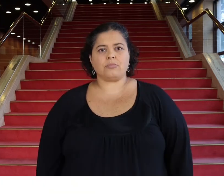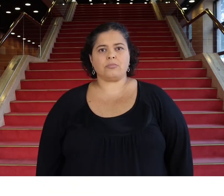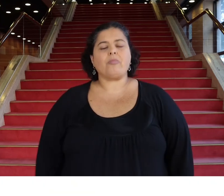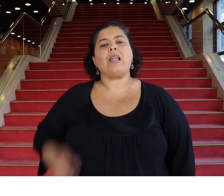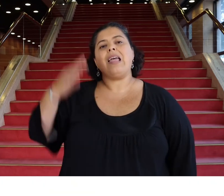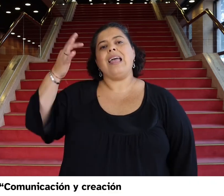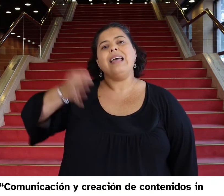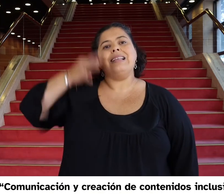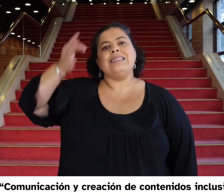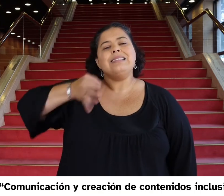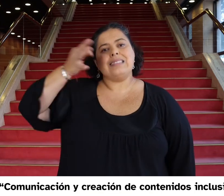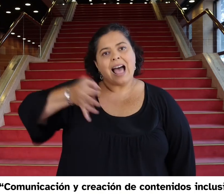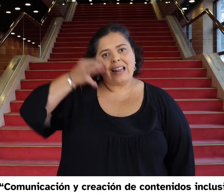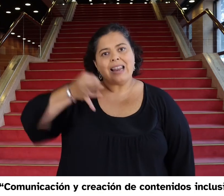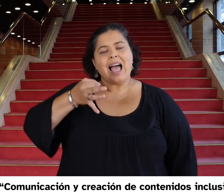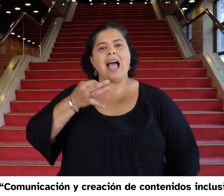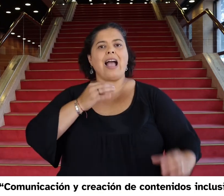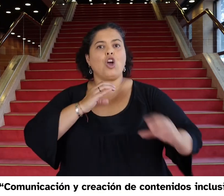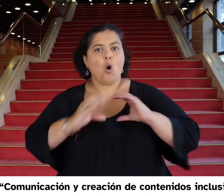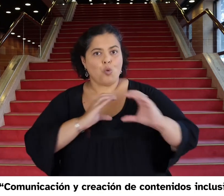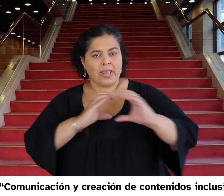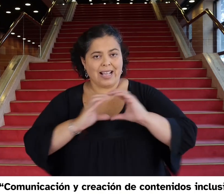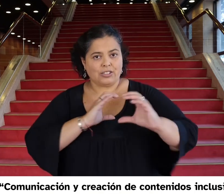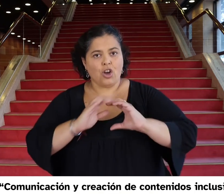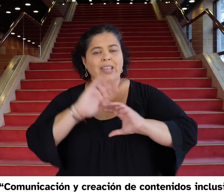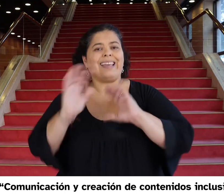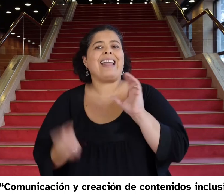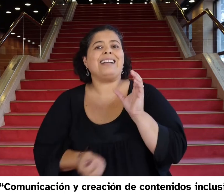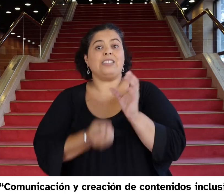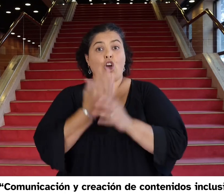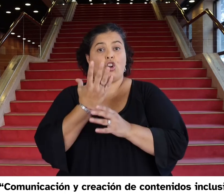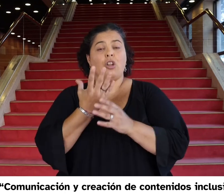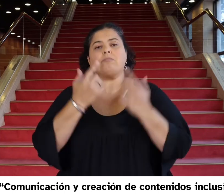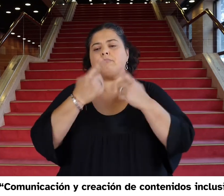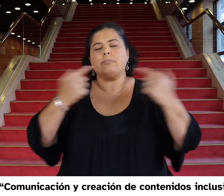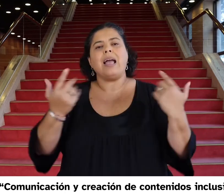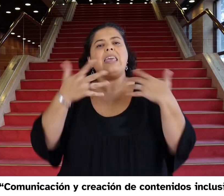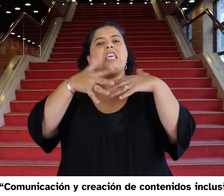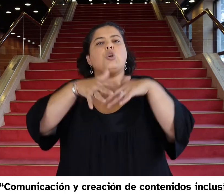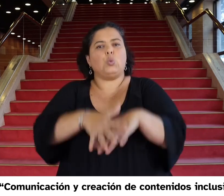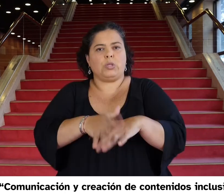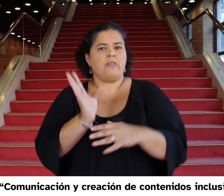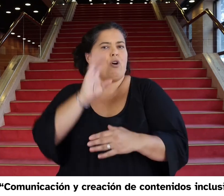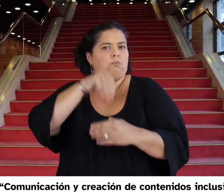Charla, comunicación y creación de contenidos inclusivos a cargo de Florencia Fagioli,